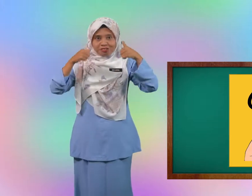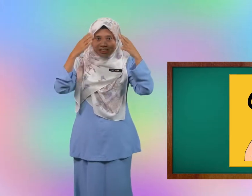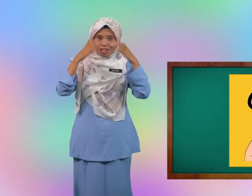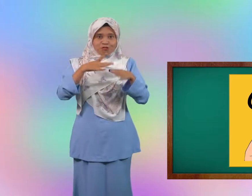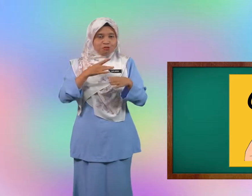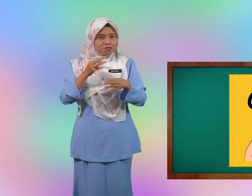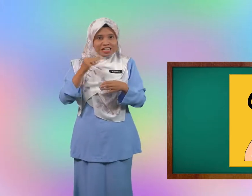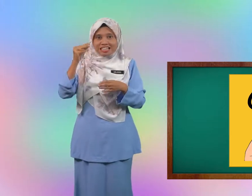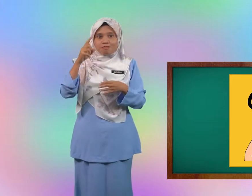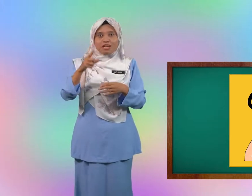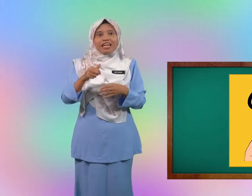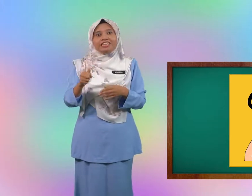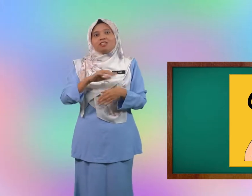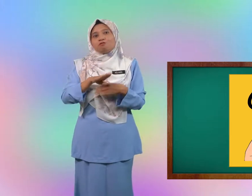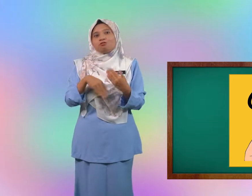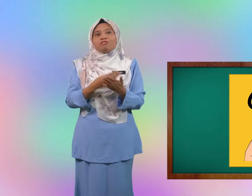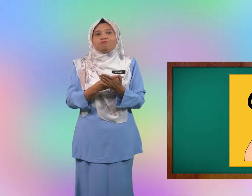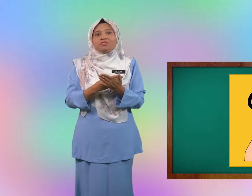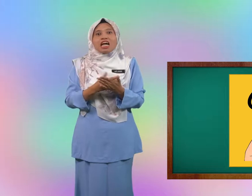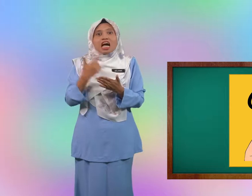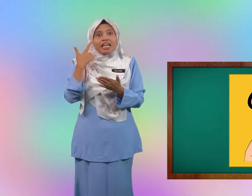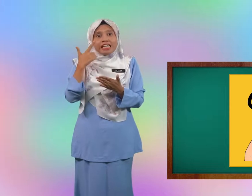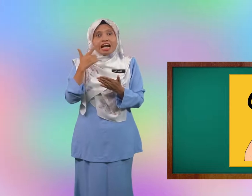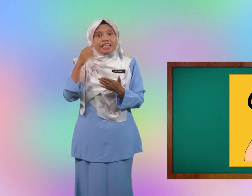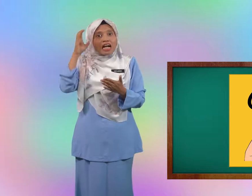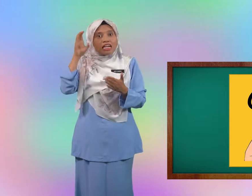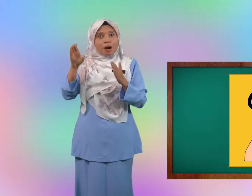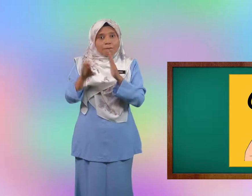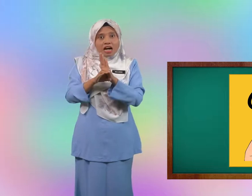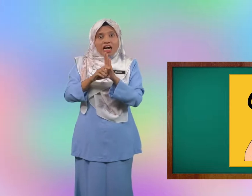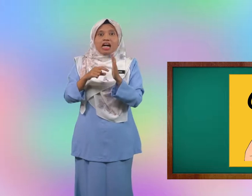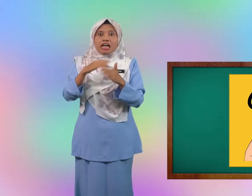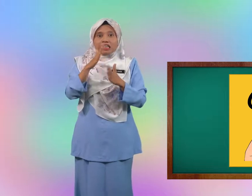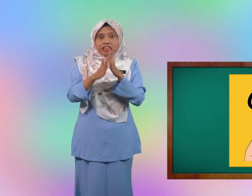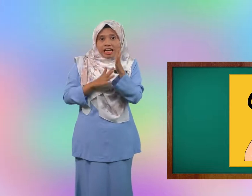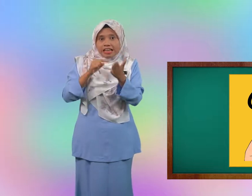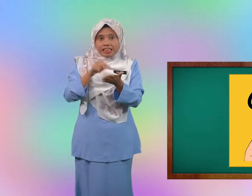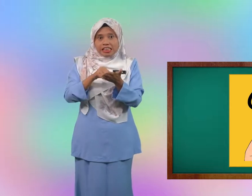cikgu suka semangat anda semua lihat gambar isyarat isyarat